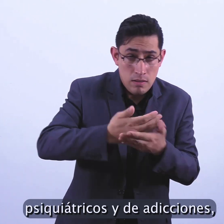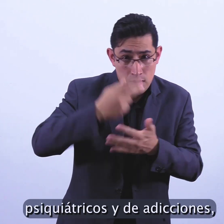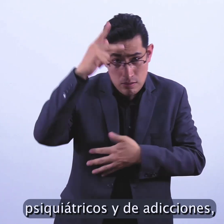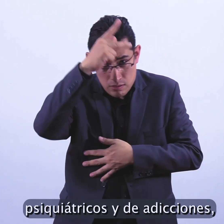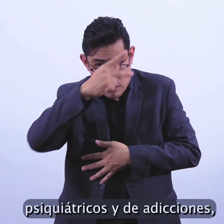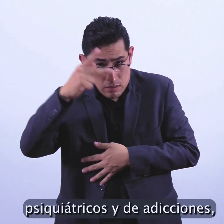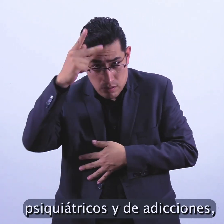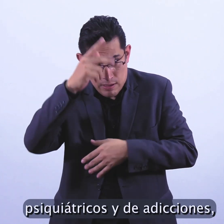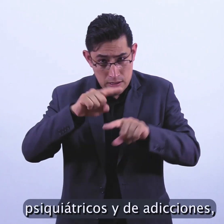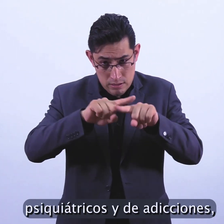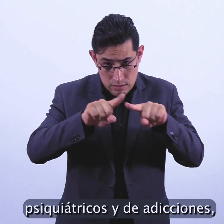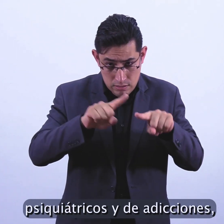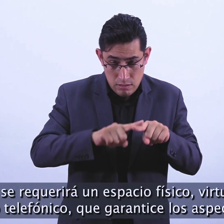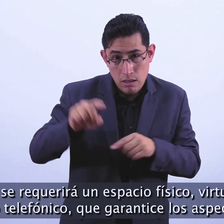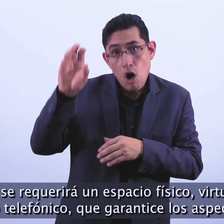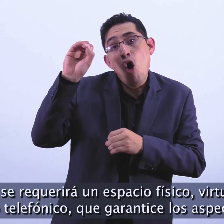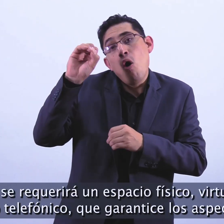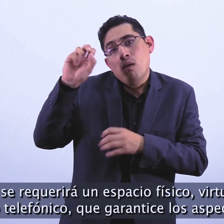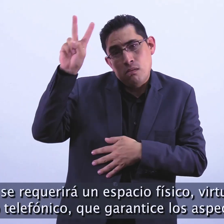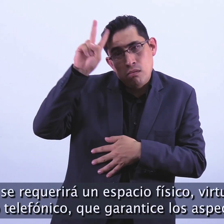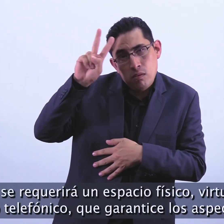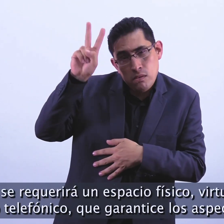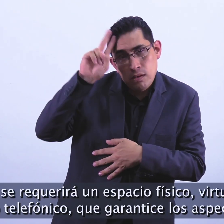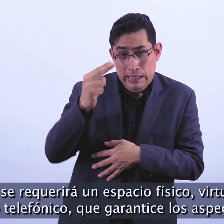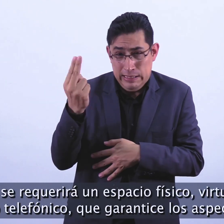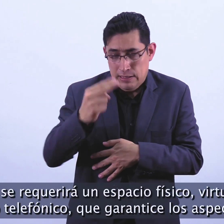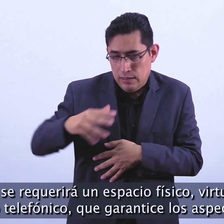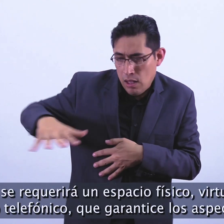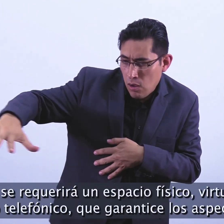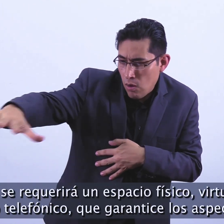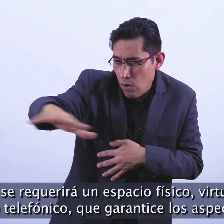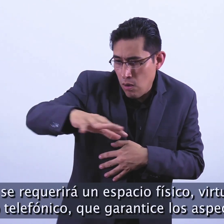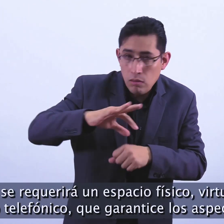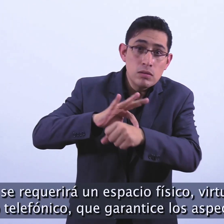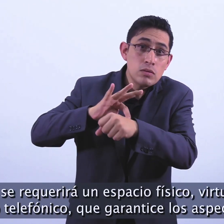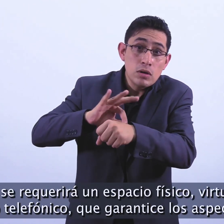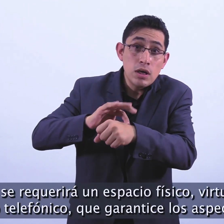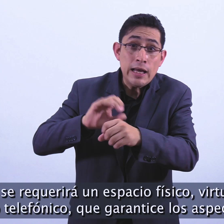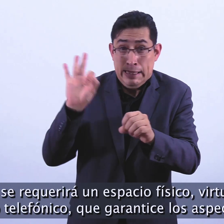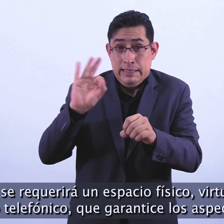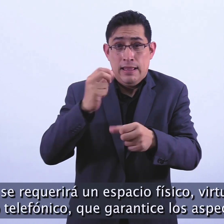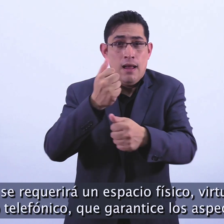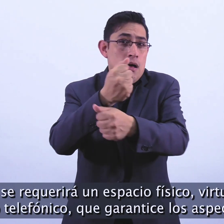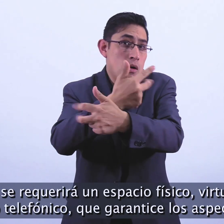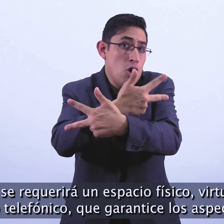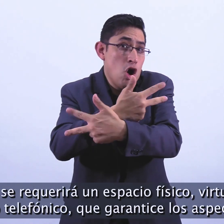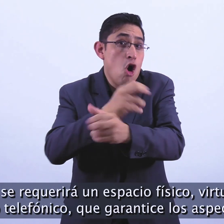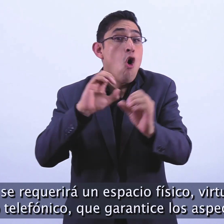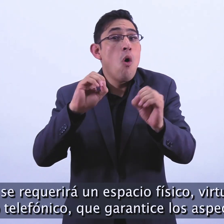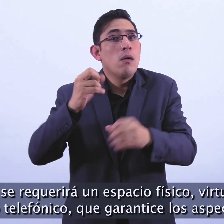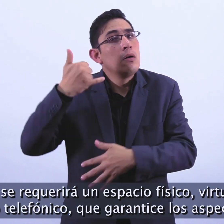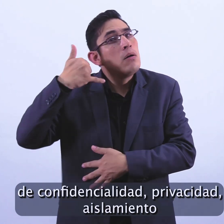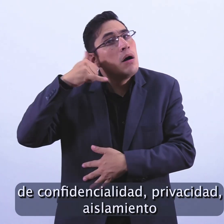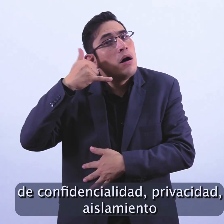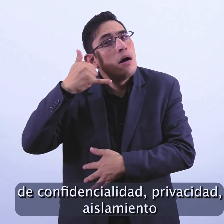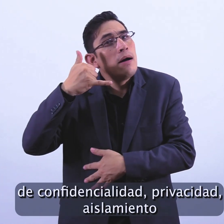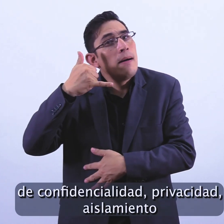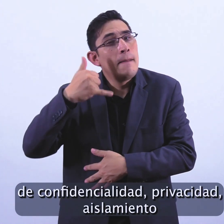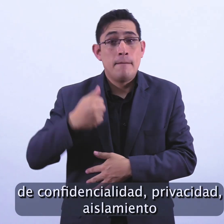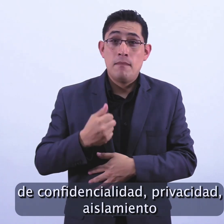y de adicciones, se requerirá un espacio físico, virtual o telefónico que garantice los aspectos de confidencialidad,